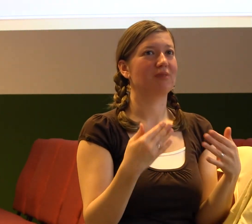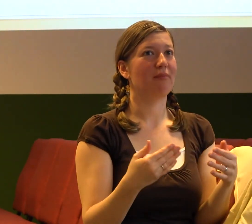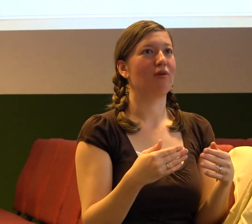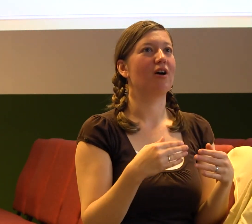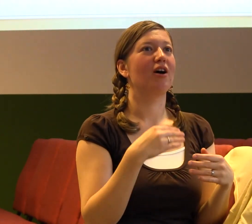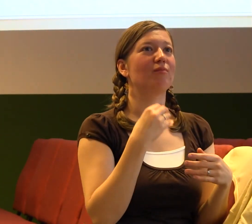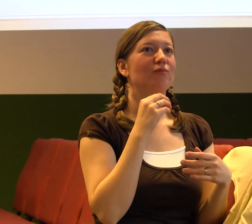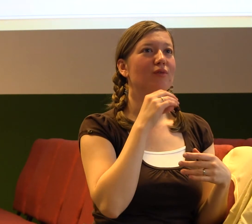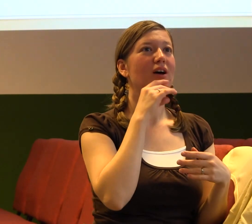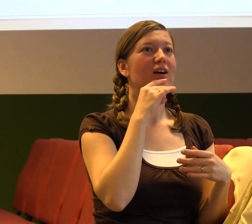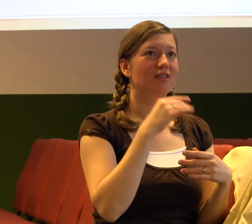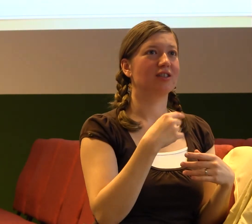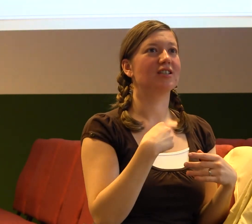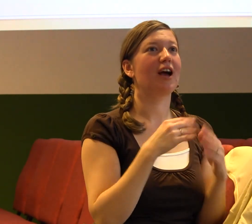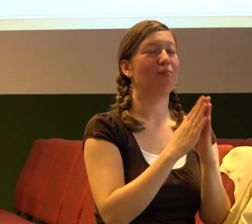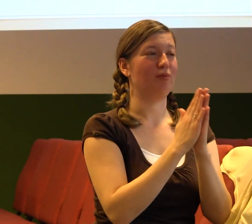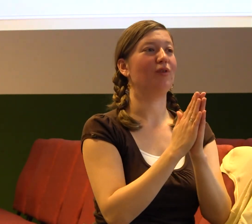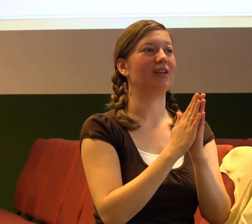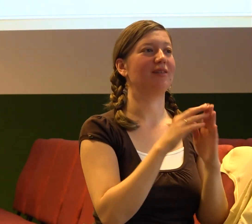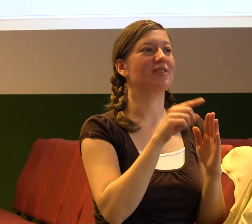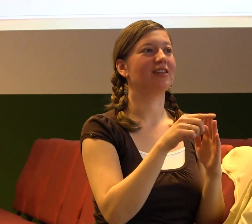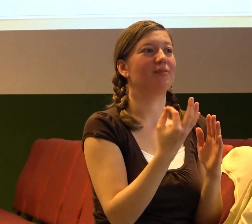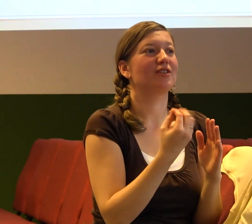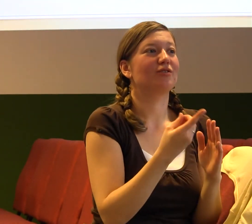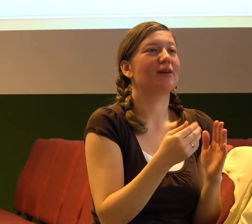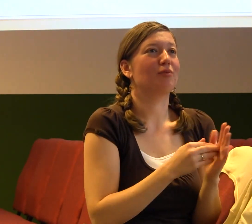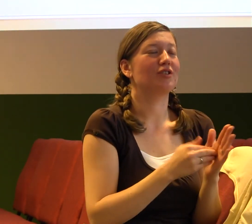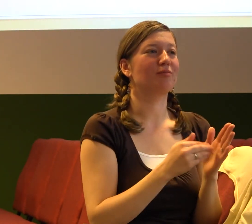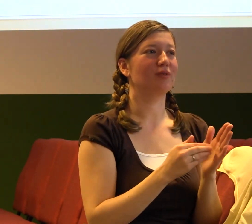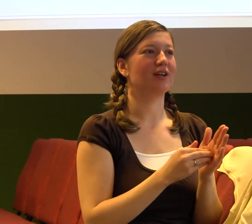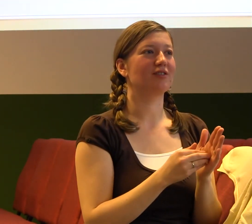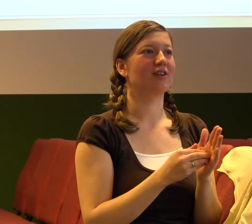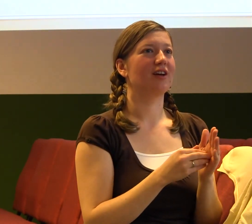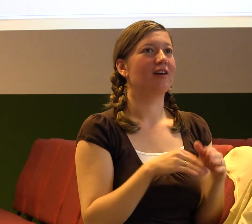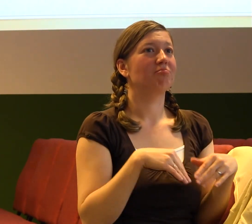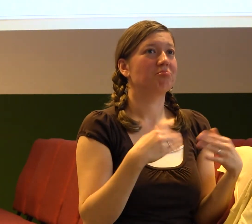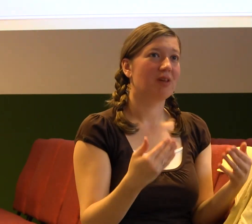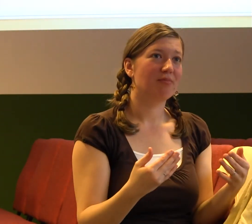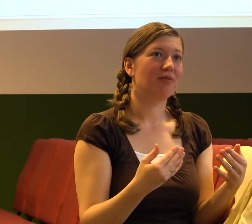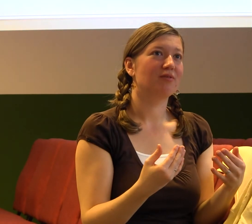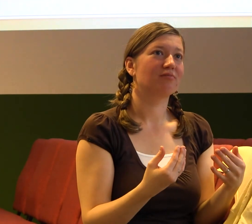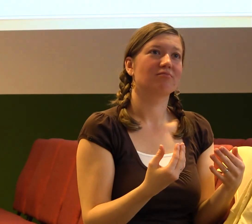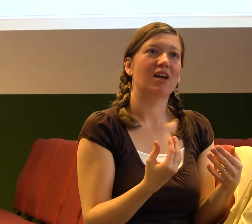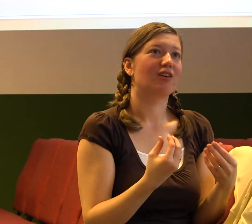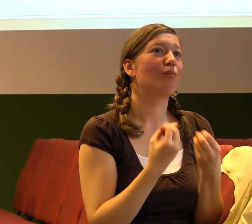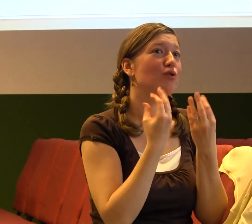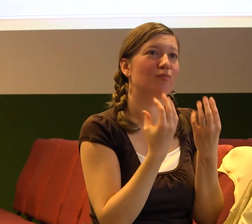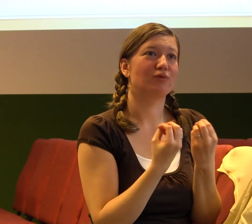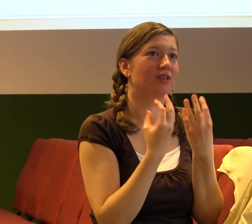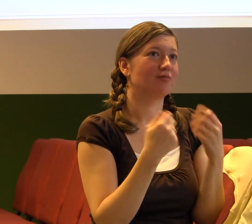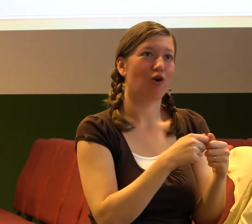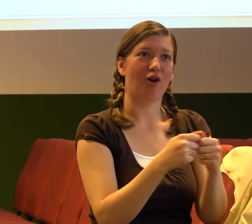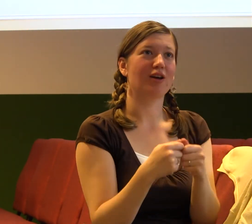týdnu zkusíme udělat. Já si myslím, že je to hrozně velká prohra a strašně smutná věc, když to končí tady na tomhle schrompu, že se tady něco